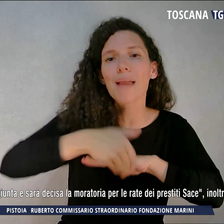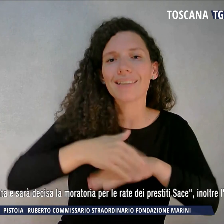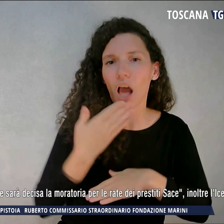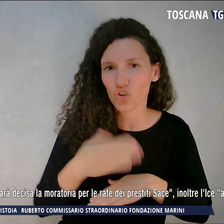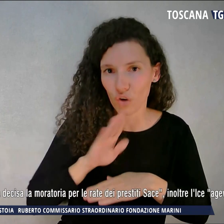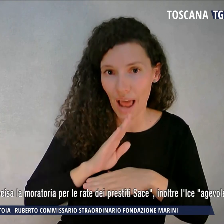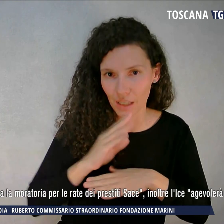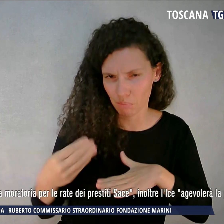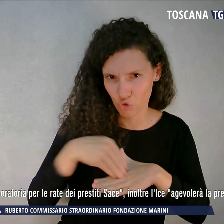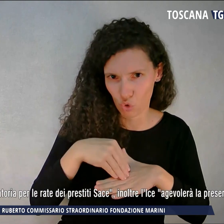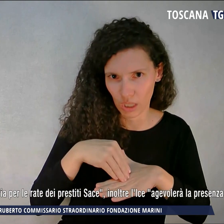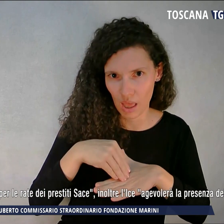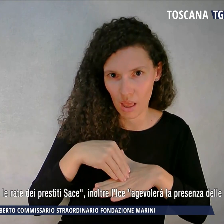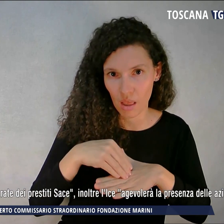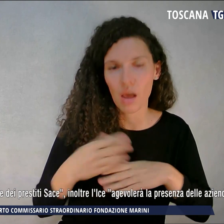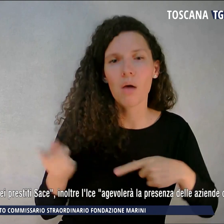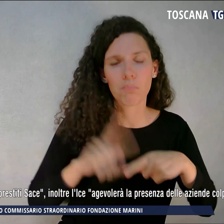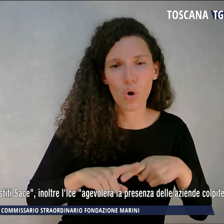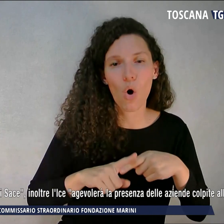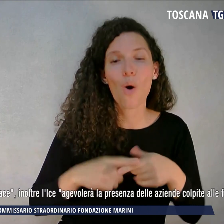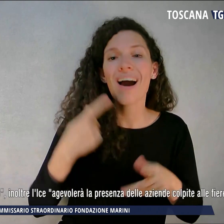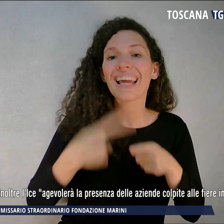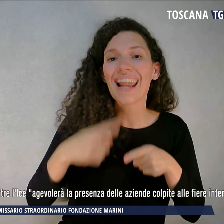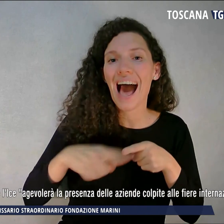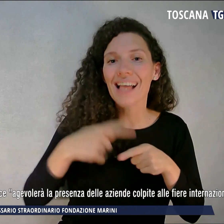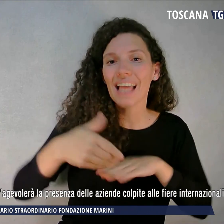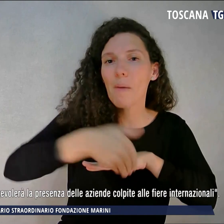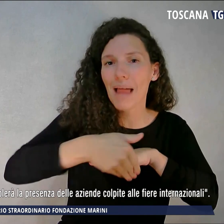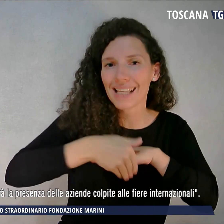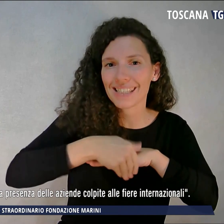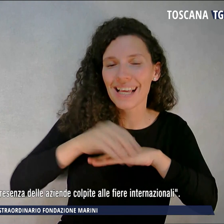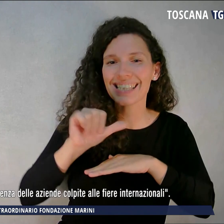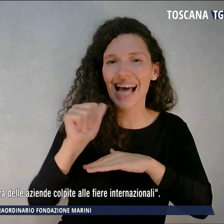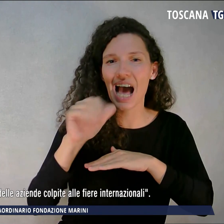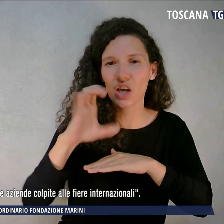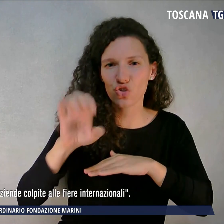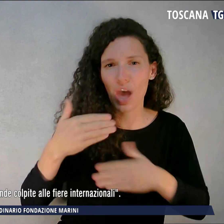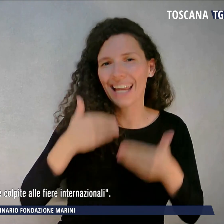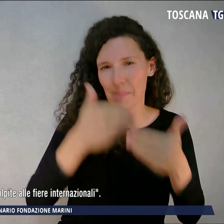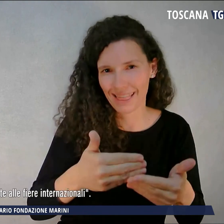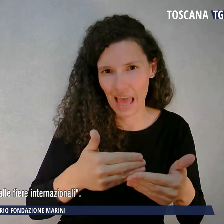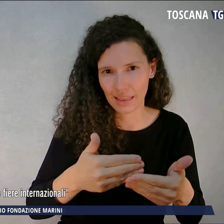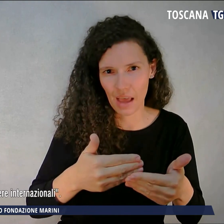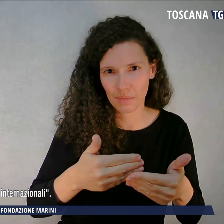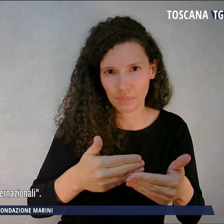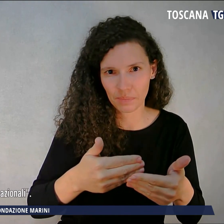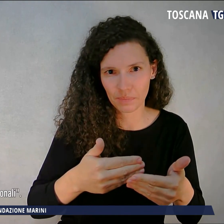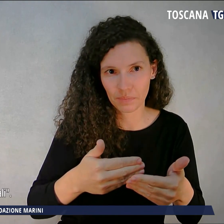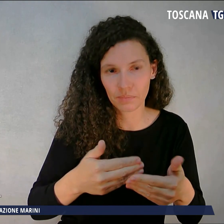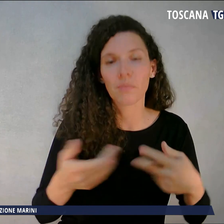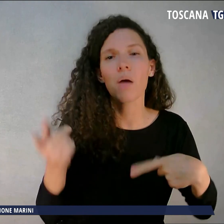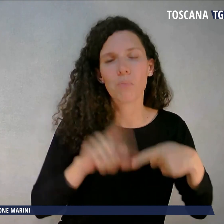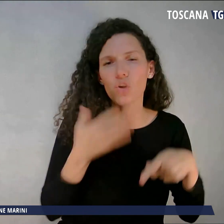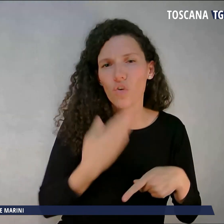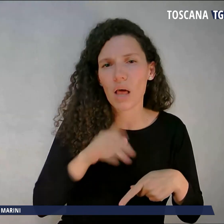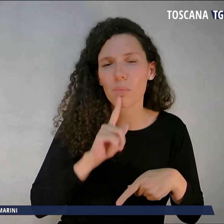sarà decisa la moratoria per le rate dei prestiti SACE. Inoltre, sarà agevolata la presenza delle aziende